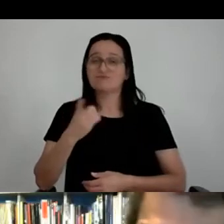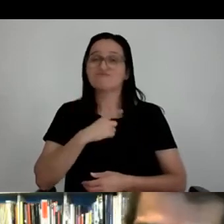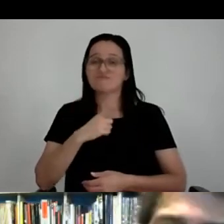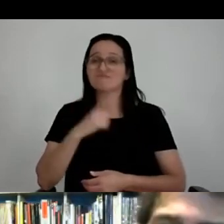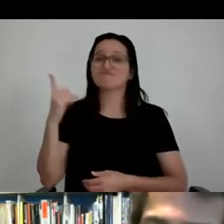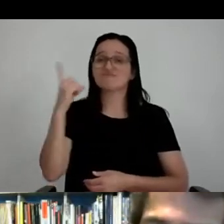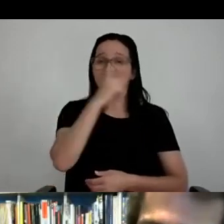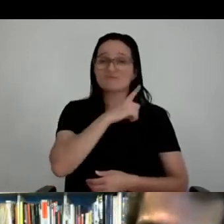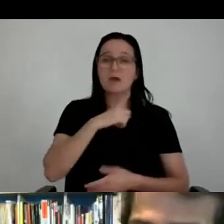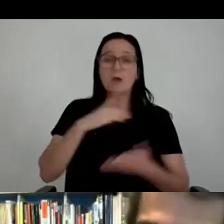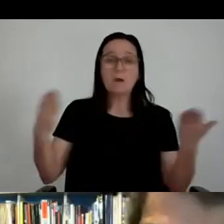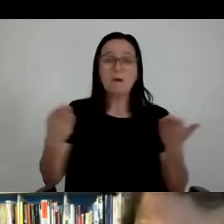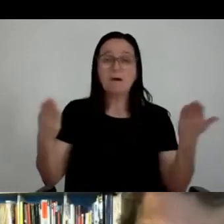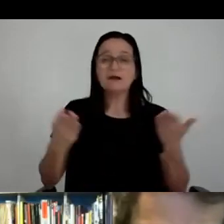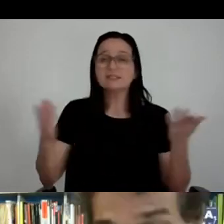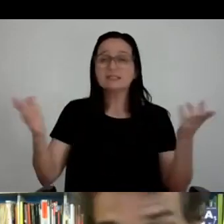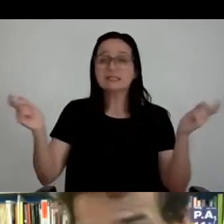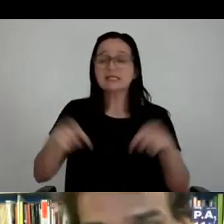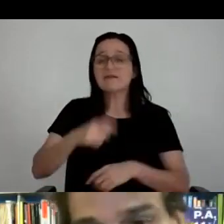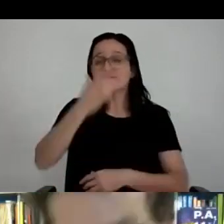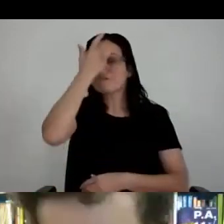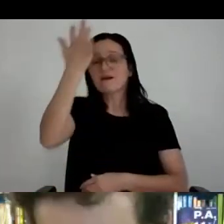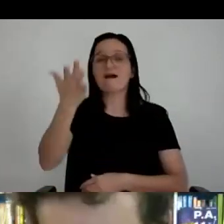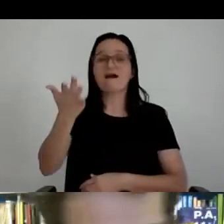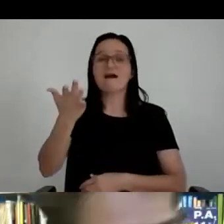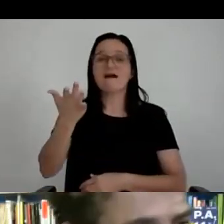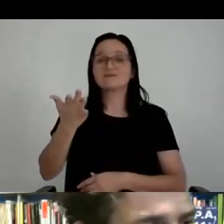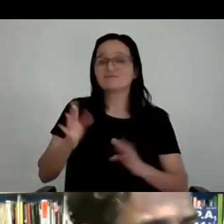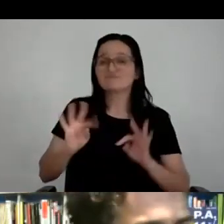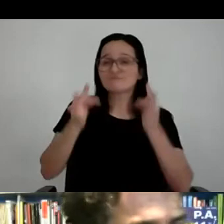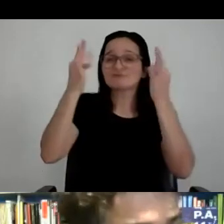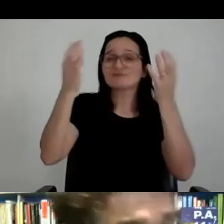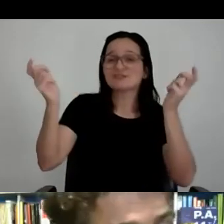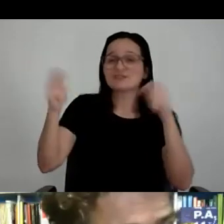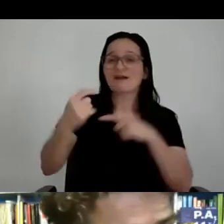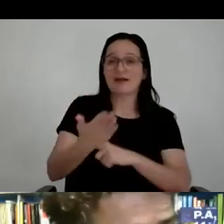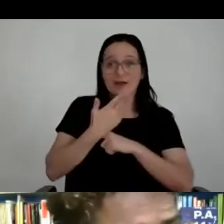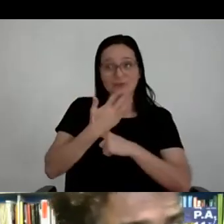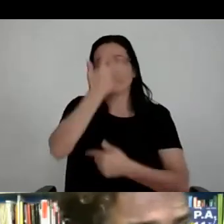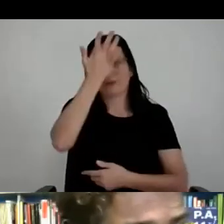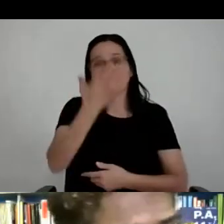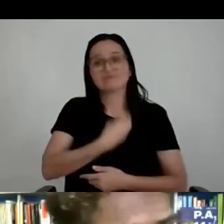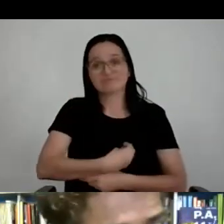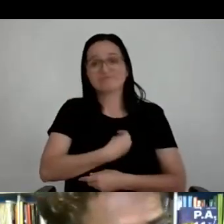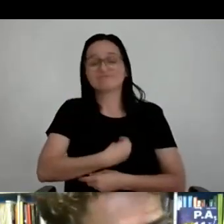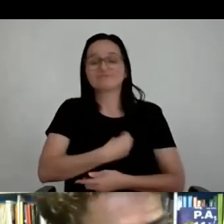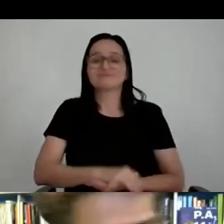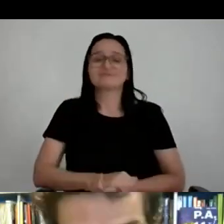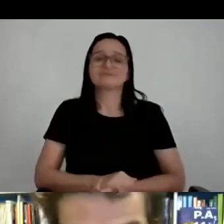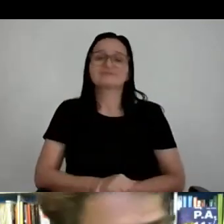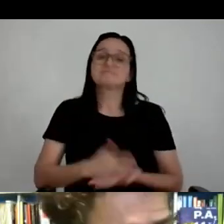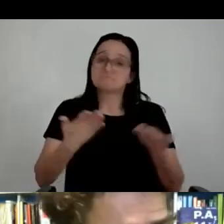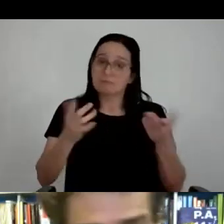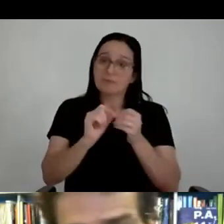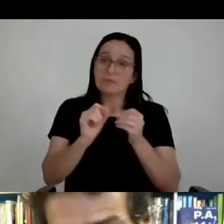pé. Hoje em dia, os softwares facilitam muito a nossa vida, né? Então, fizemos isso, bom, está fechado. Então, o cara